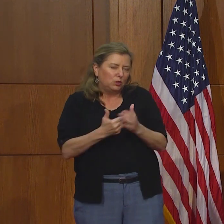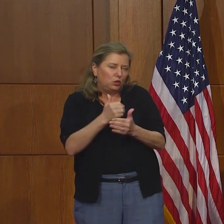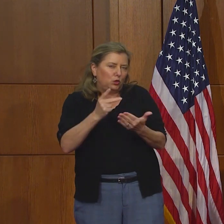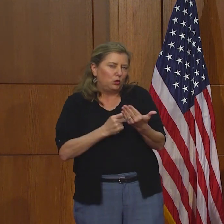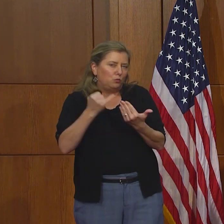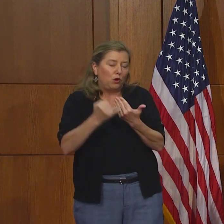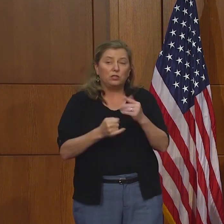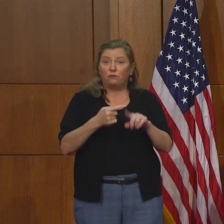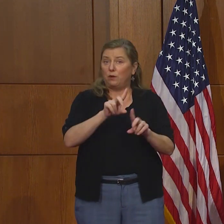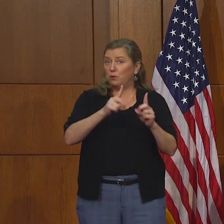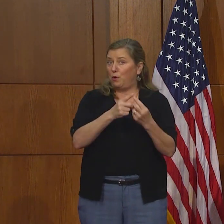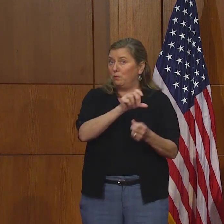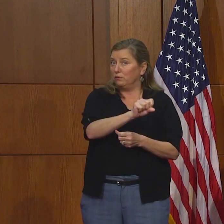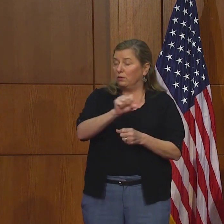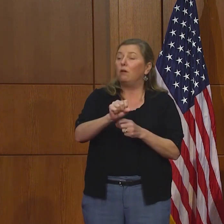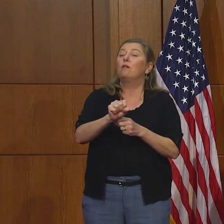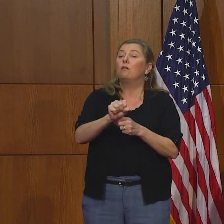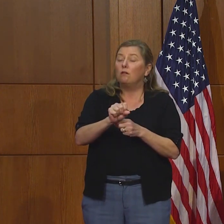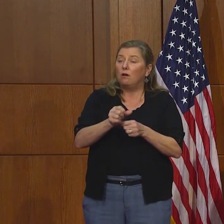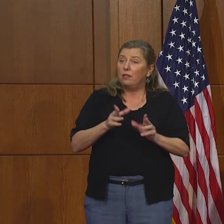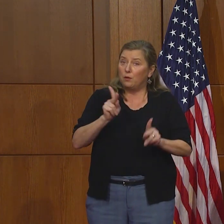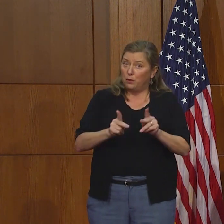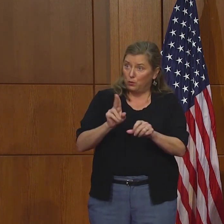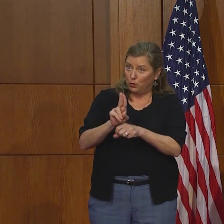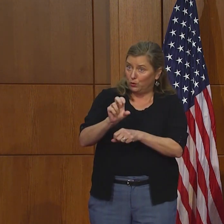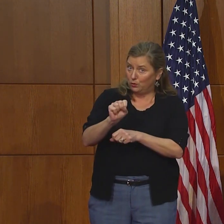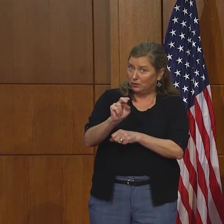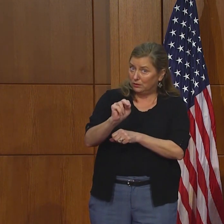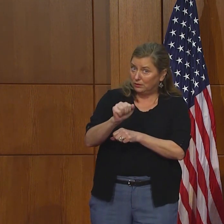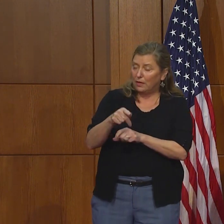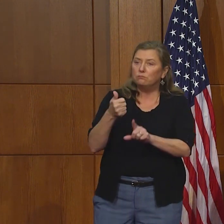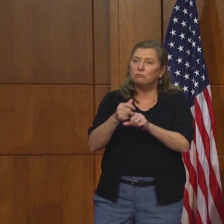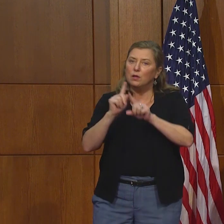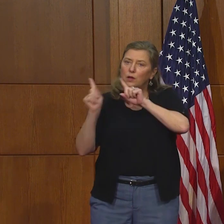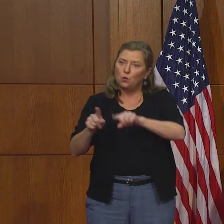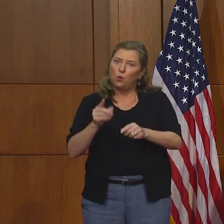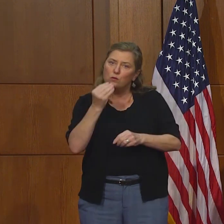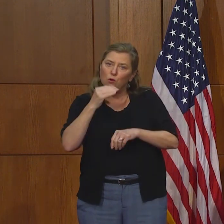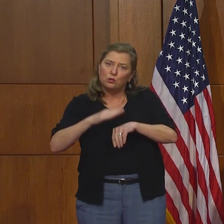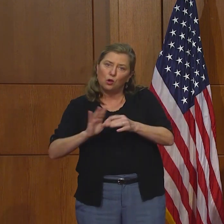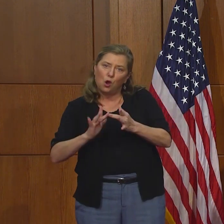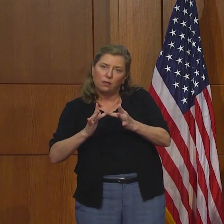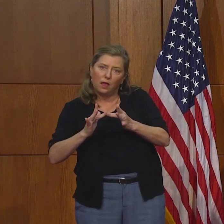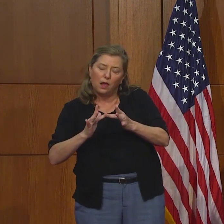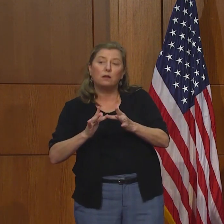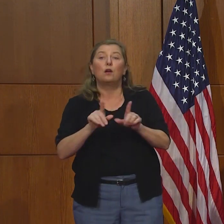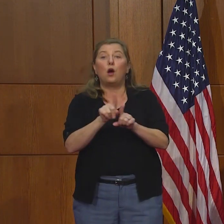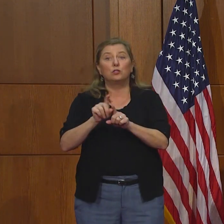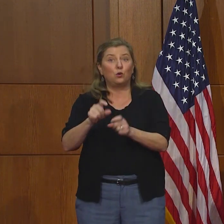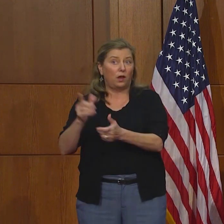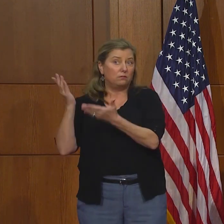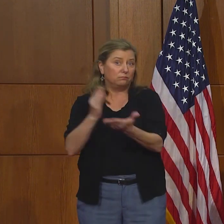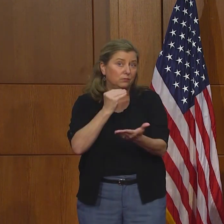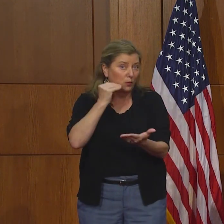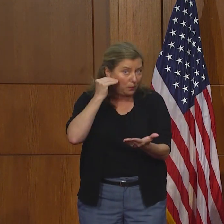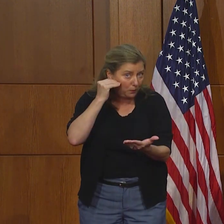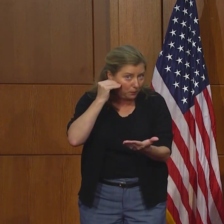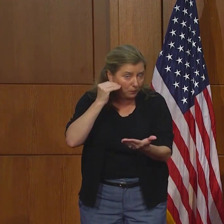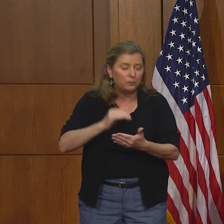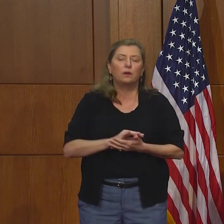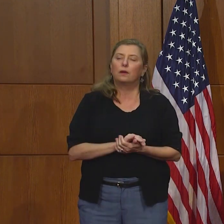con el Departamento de Servicios Sociales para que las personas que reciben SNAP puedan ordenar sus